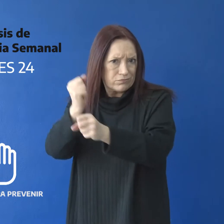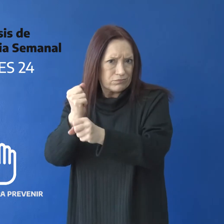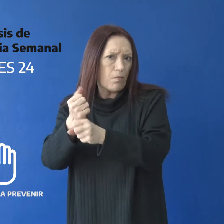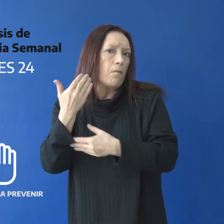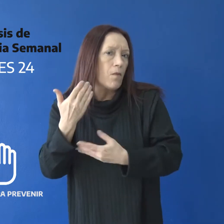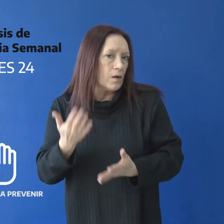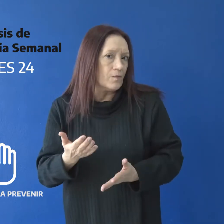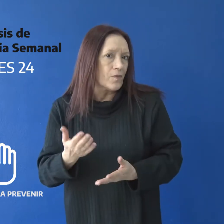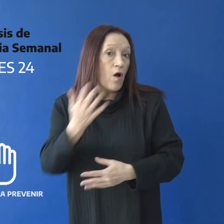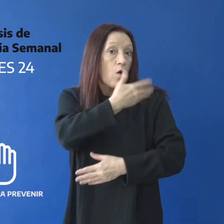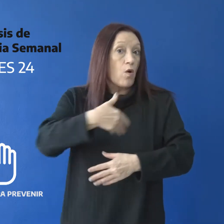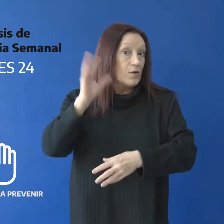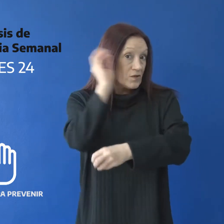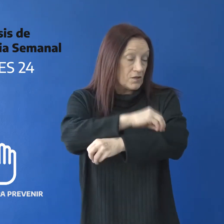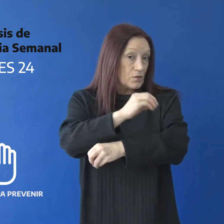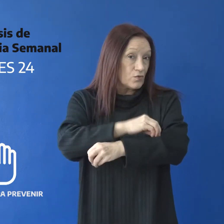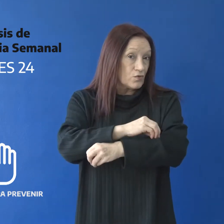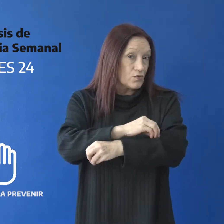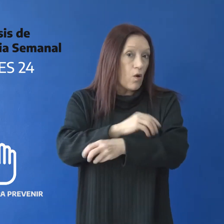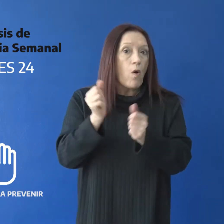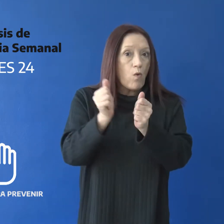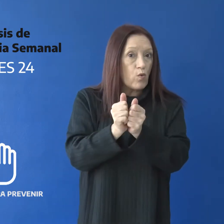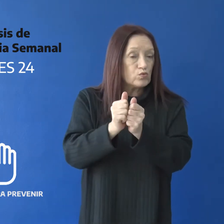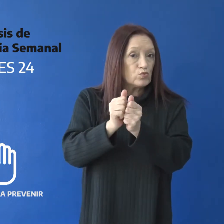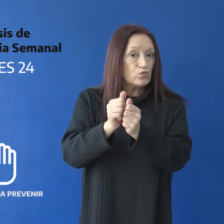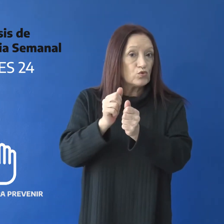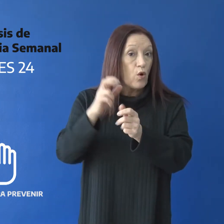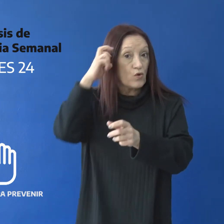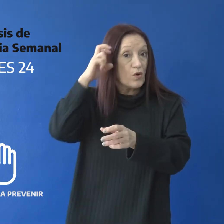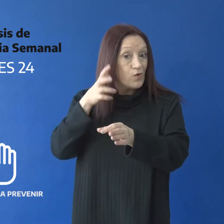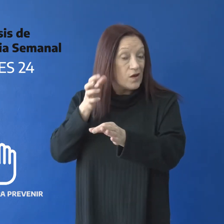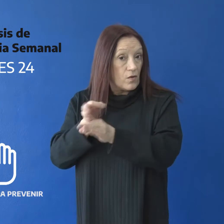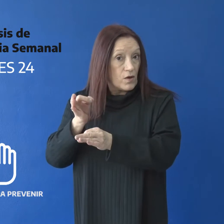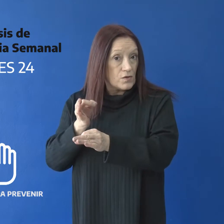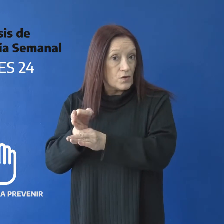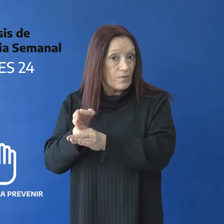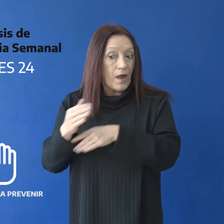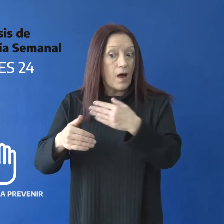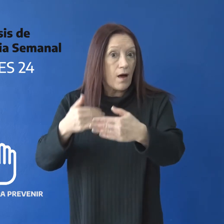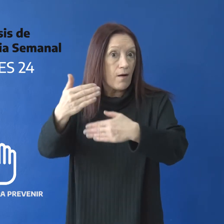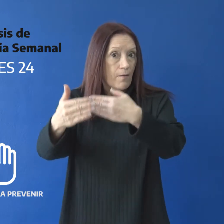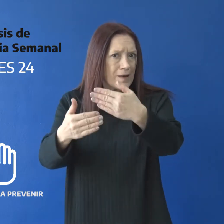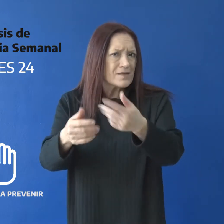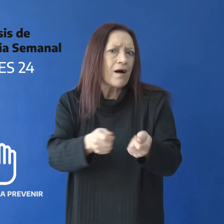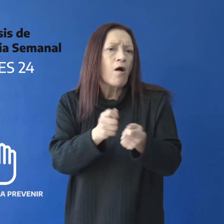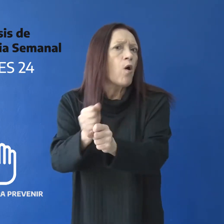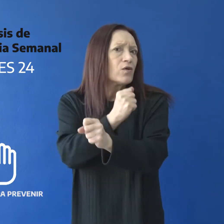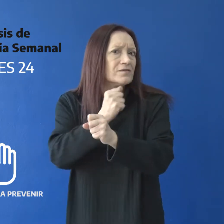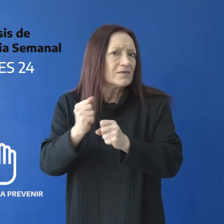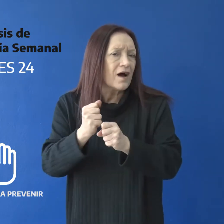El Gobierno de Santa Cruz, a través del Consejo Provincial de Educación, avanza en la implementación de políticas sociales